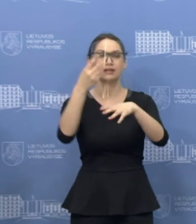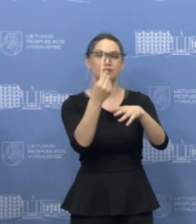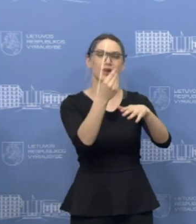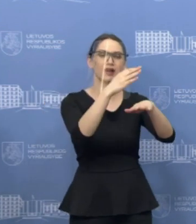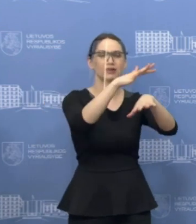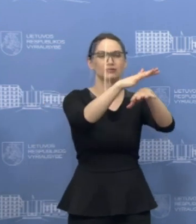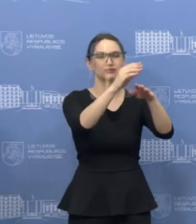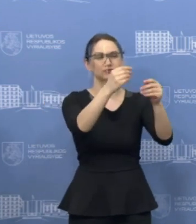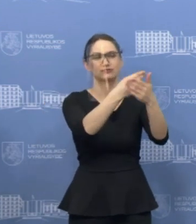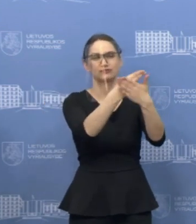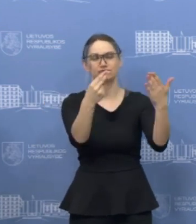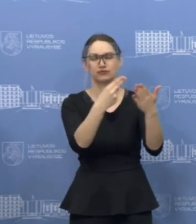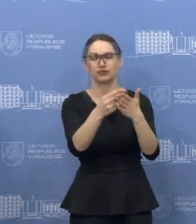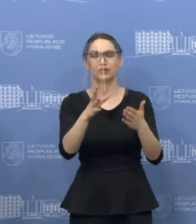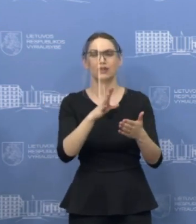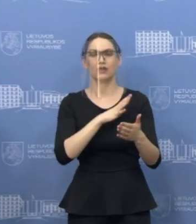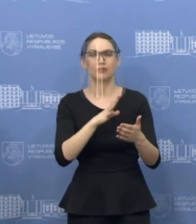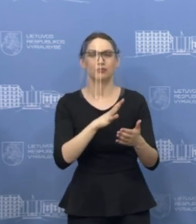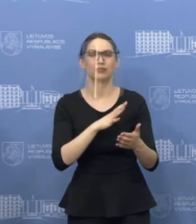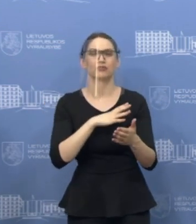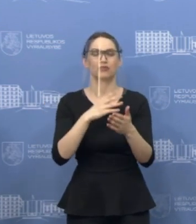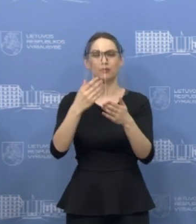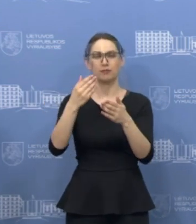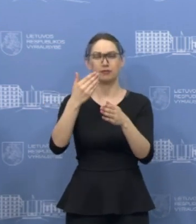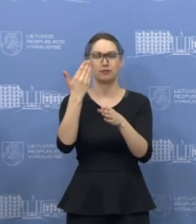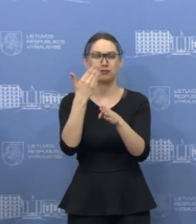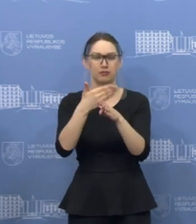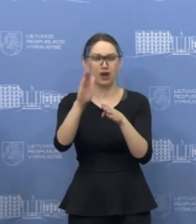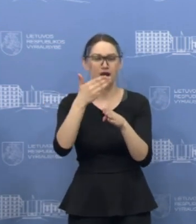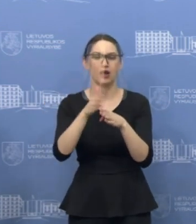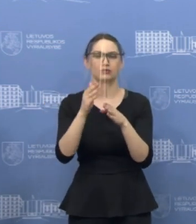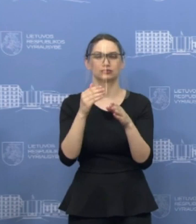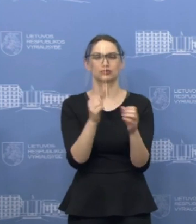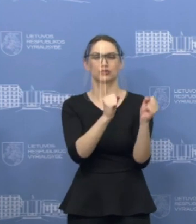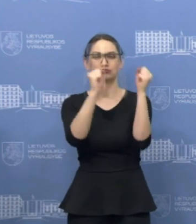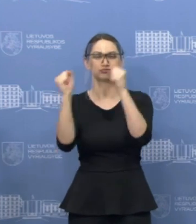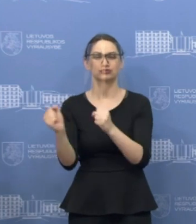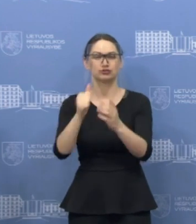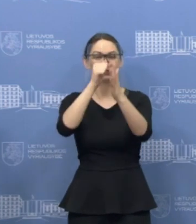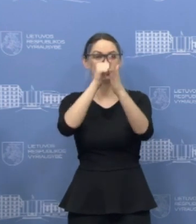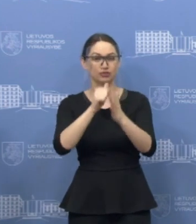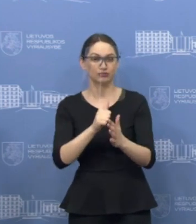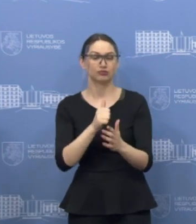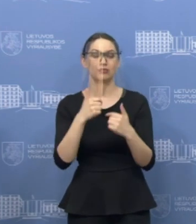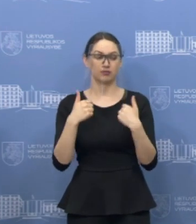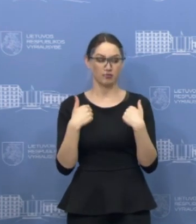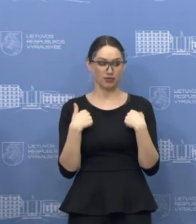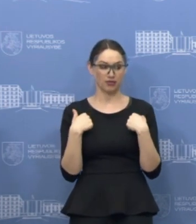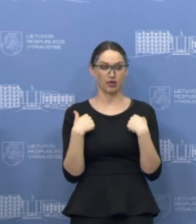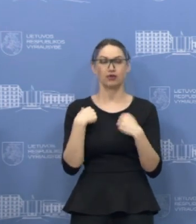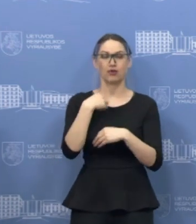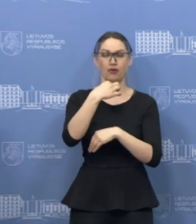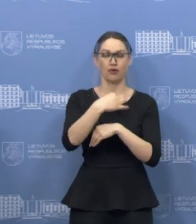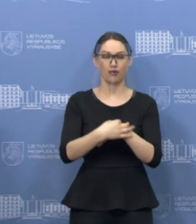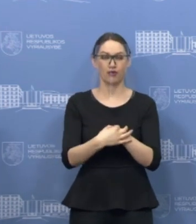padarė pas kolos ar lizingo mokėjimų atidėjimą iki šešių mėnesių, mes įsipareigojame